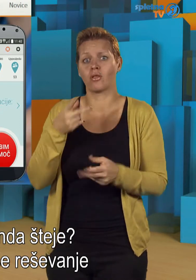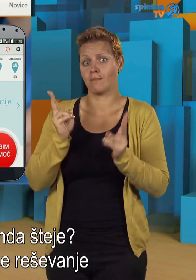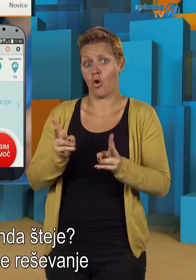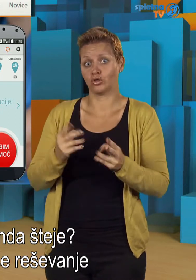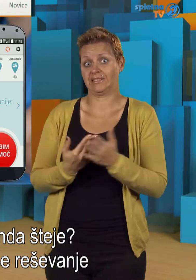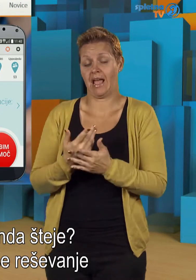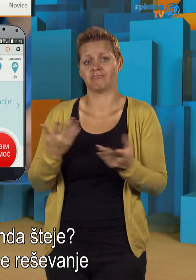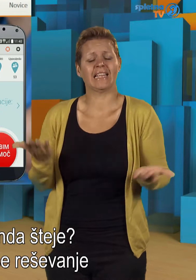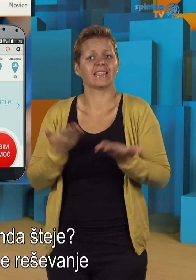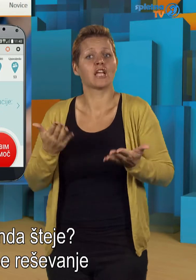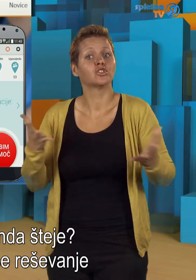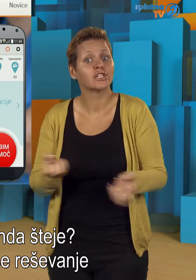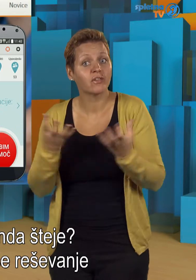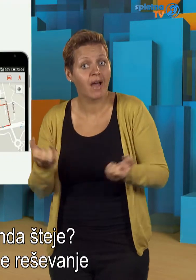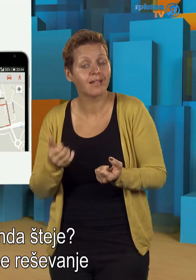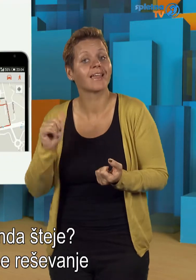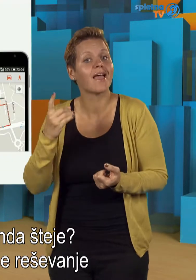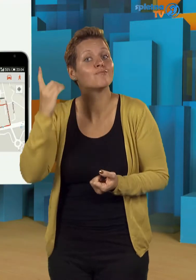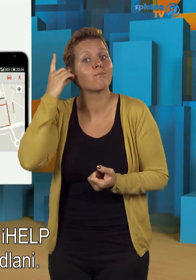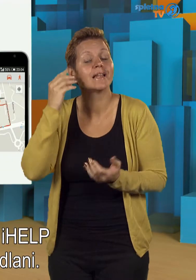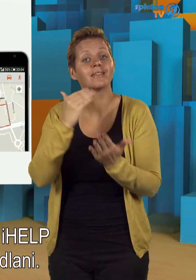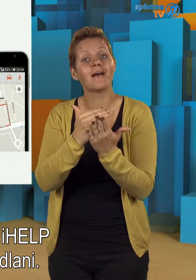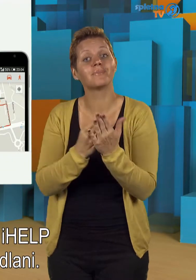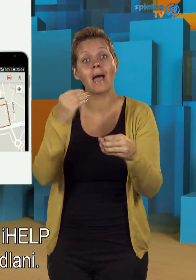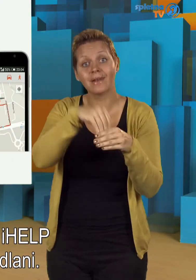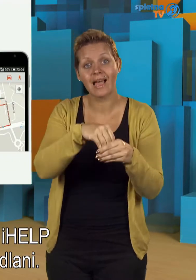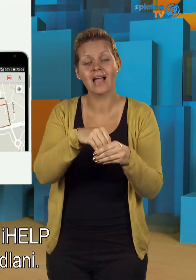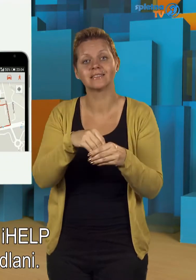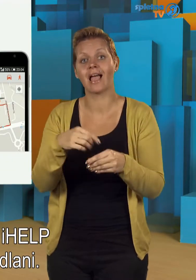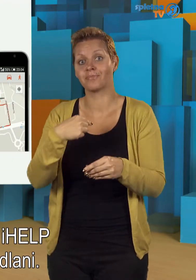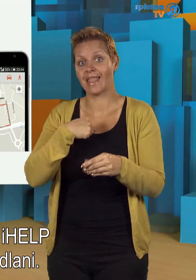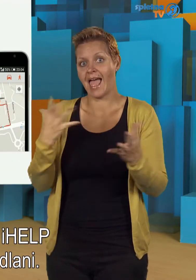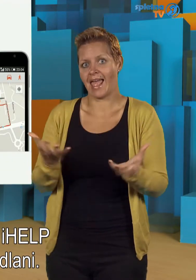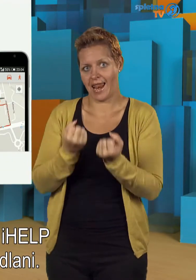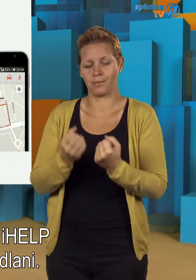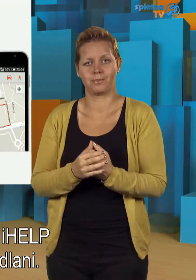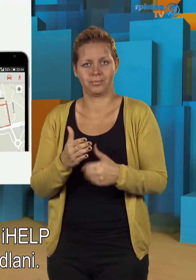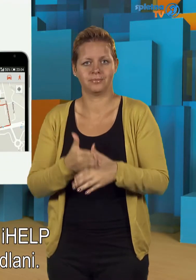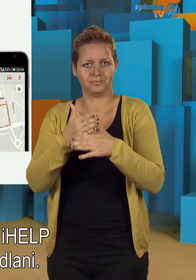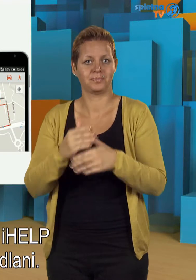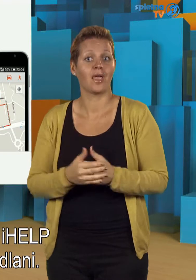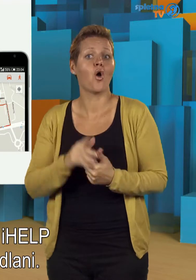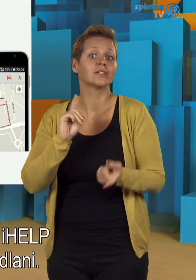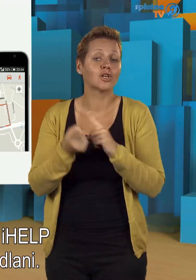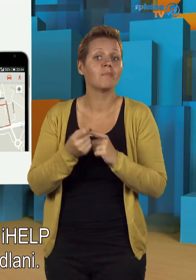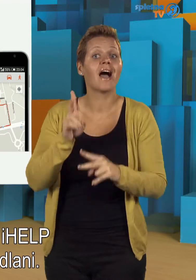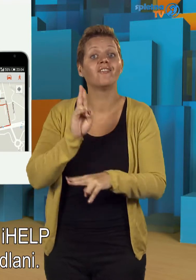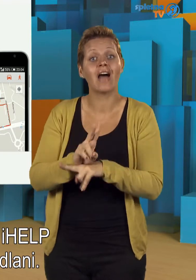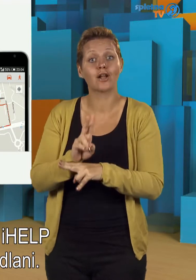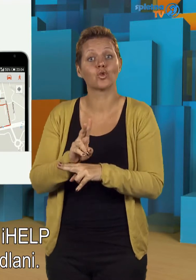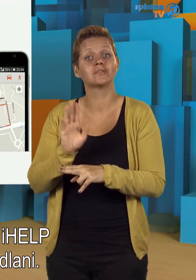Ena od možnosti za hitrejše reševanje je mobilna aplikacija iHelp oziroma Varnost na dlani.